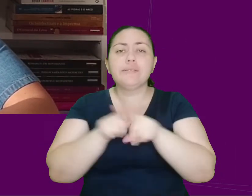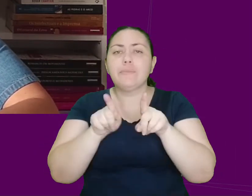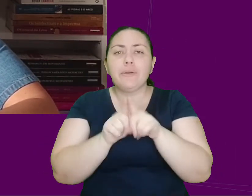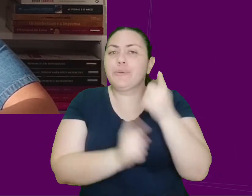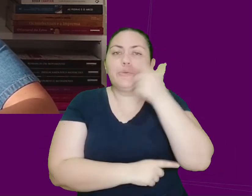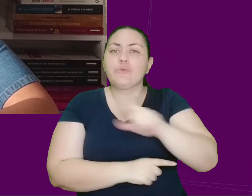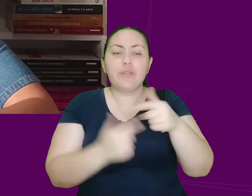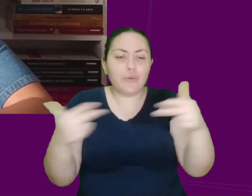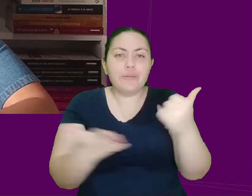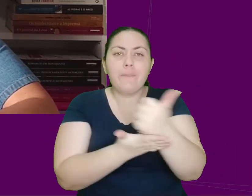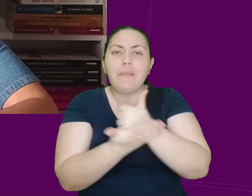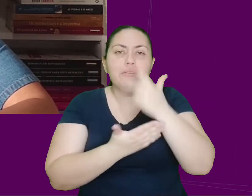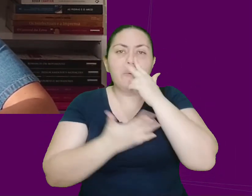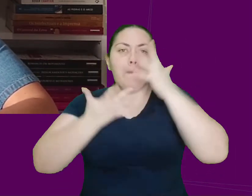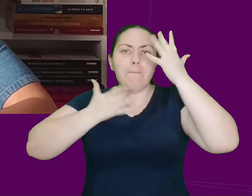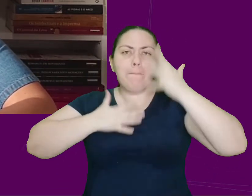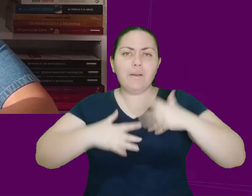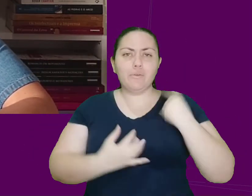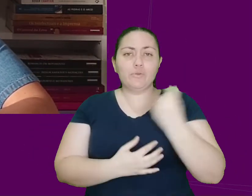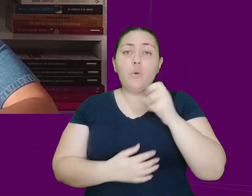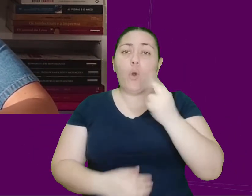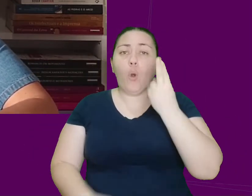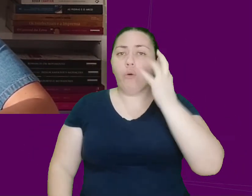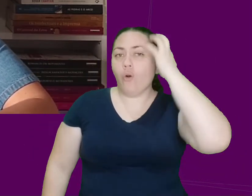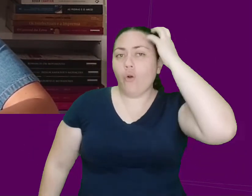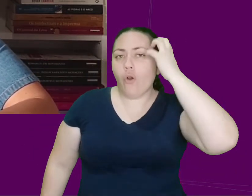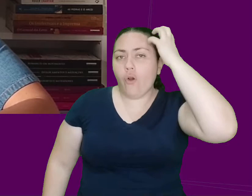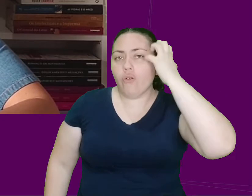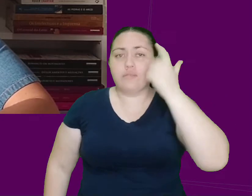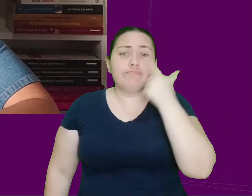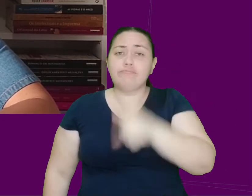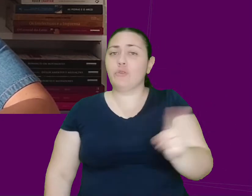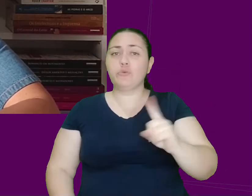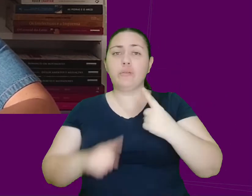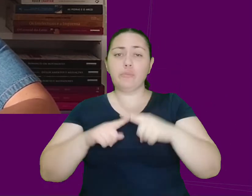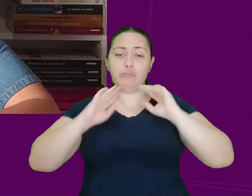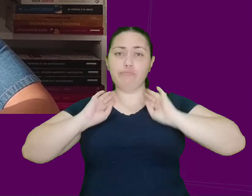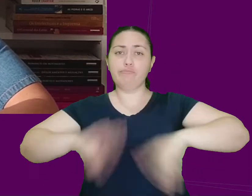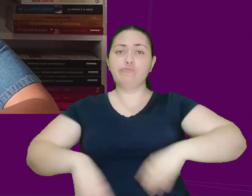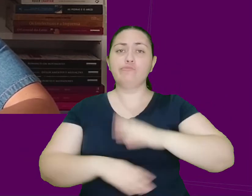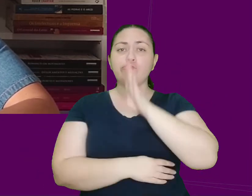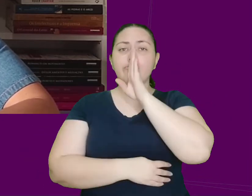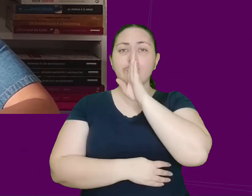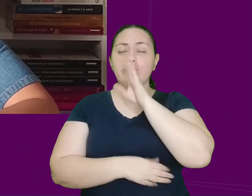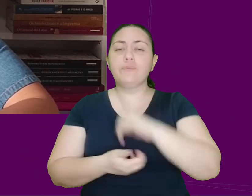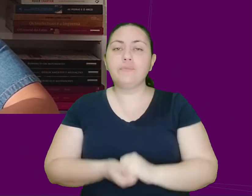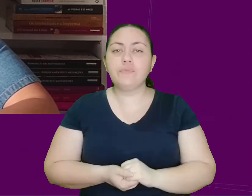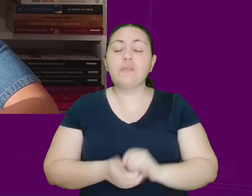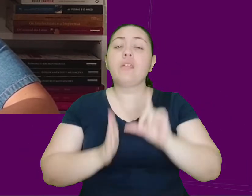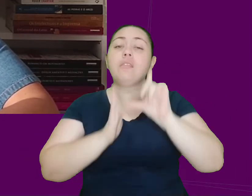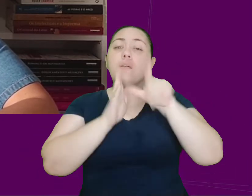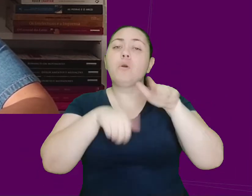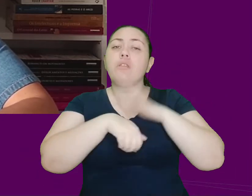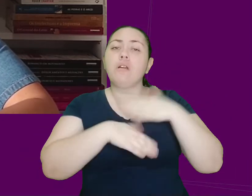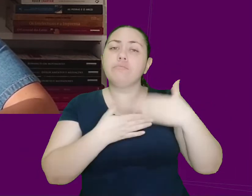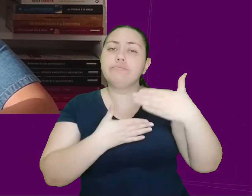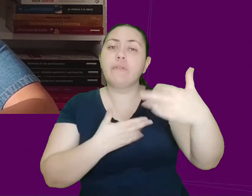básicas, como tomar banho sozinho ou apenas coçar a cabeça. Mas, com o tempo, ele passou a poder receber algumas visitas.